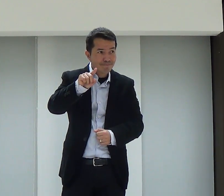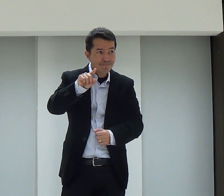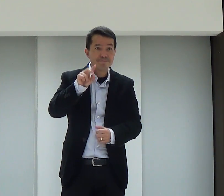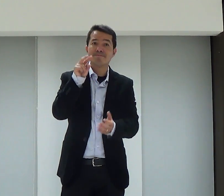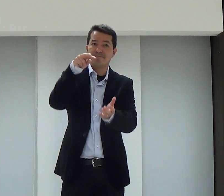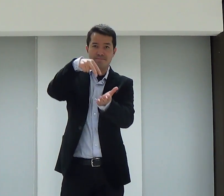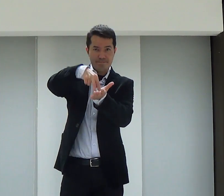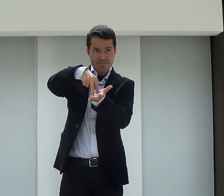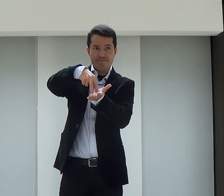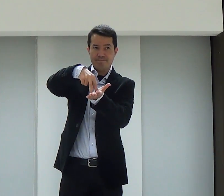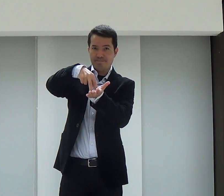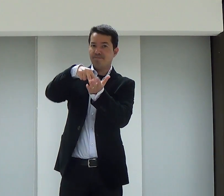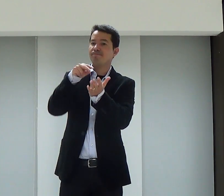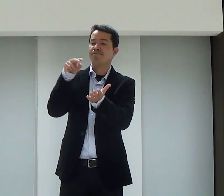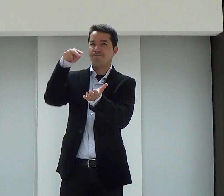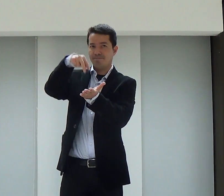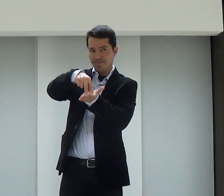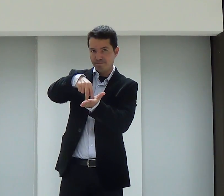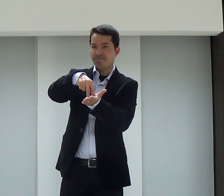que Deus use a sua vida? Então, fique de pé.